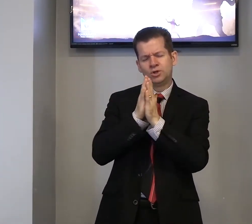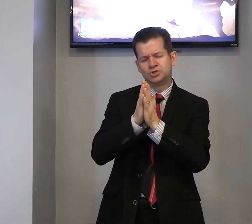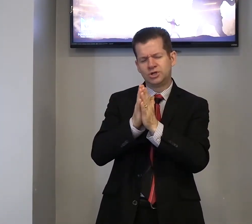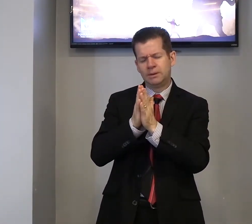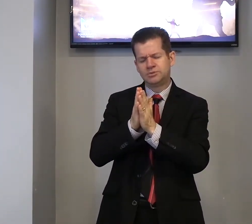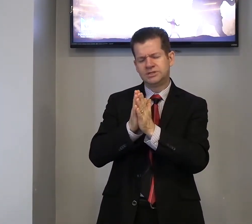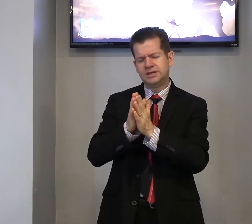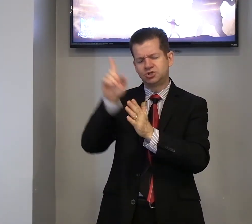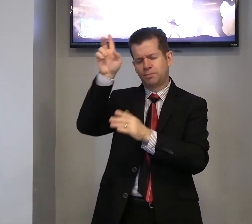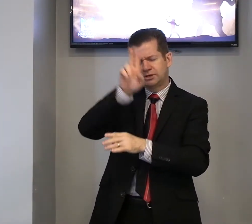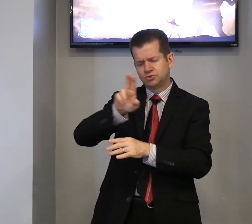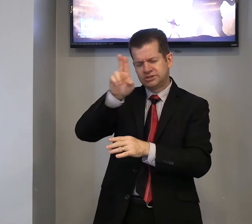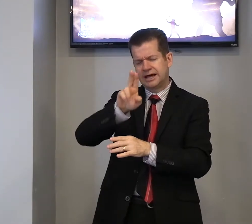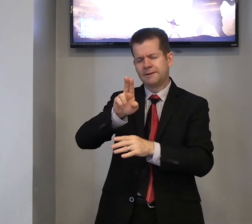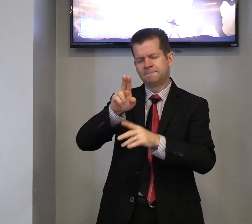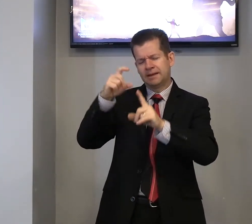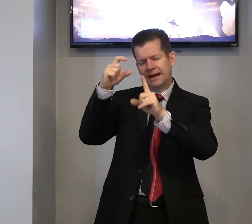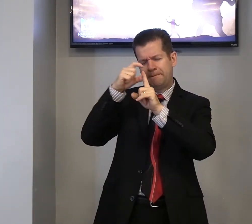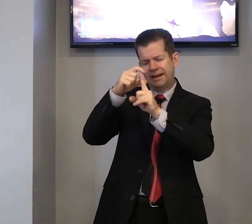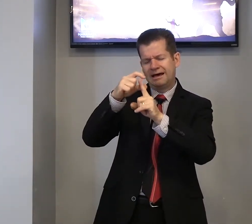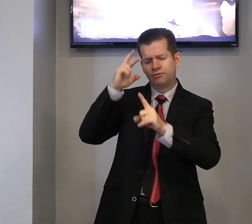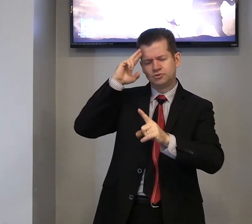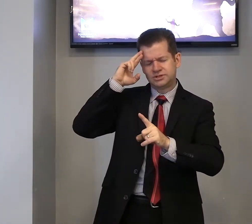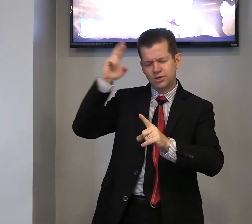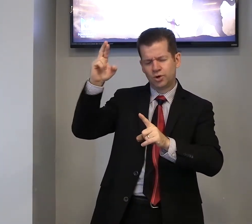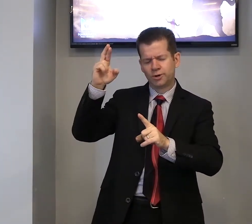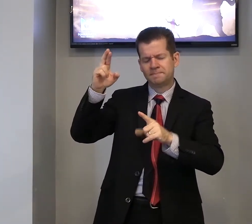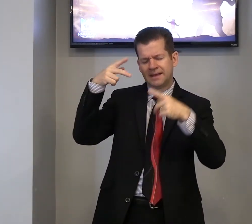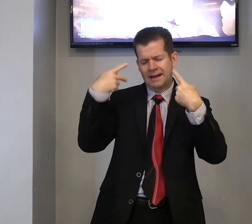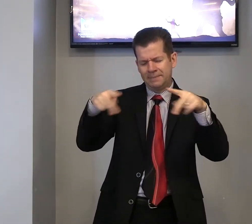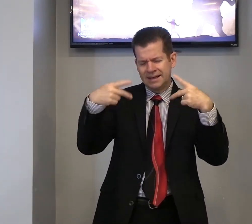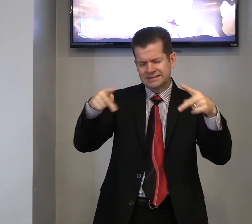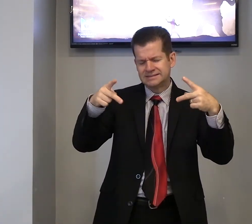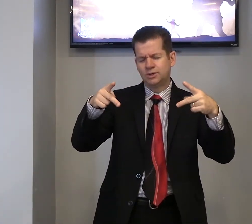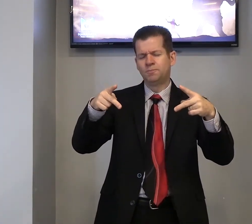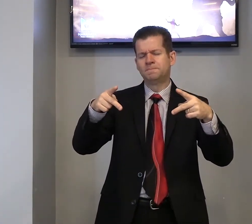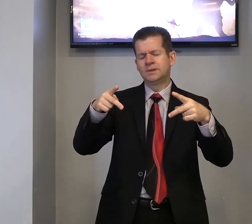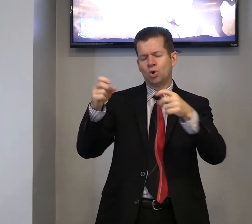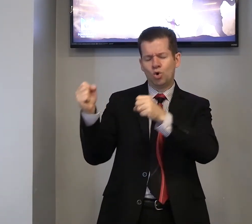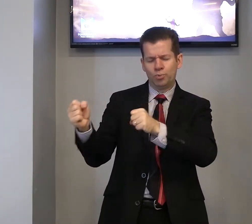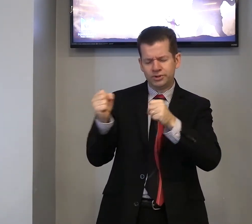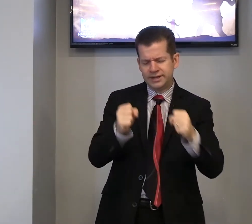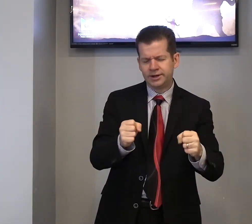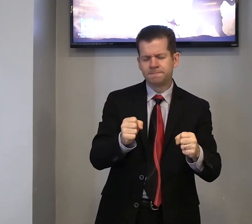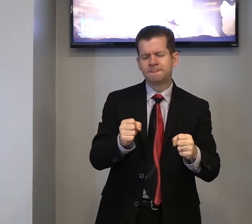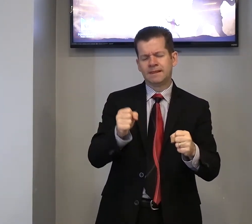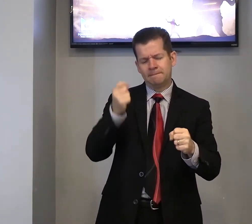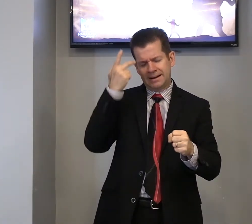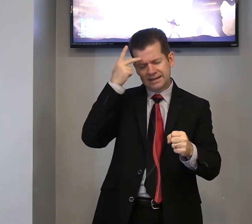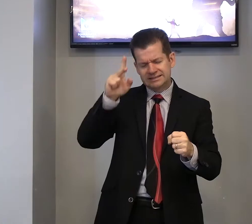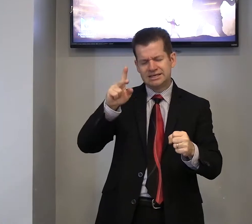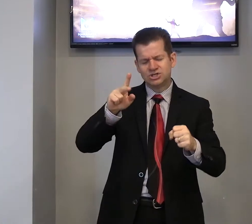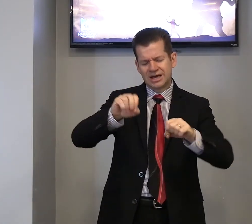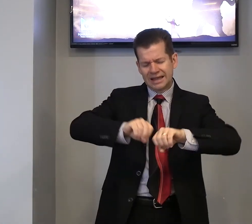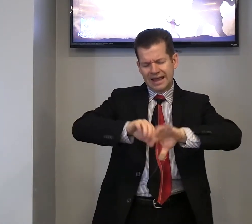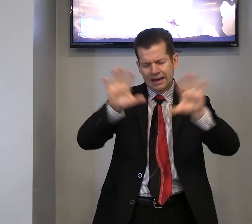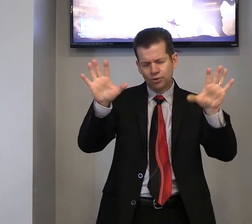Nós oramos que o Senhor possa usar a palavra do Senhor, a pregação com poder, para que seja claro